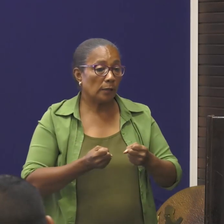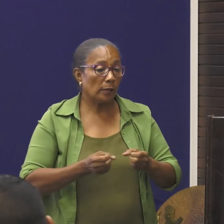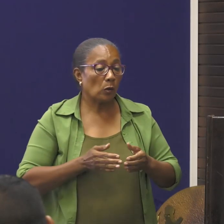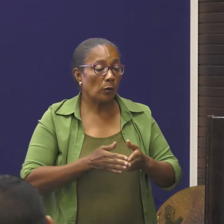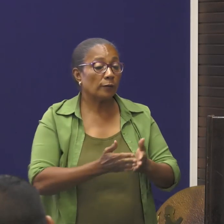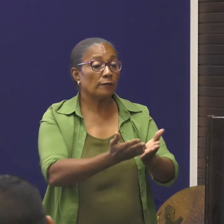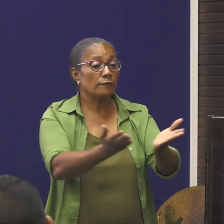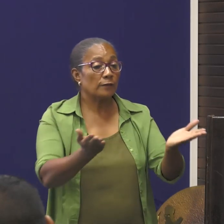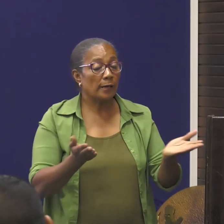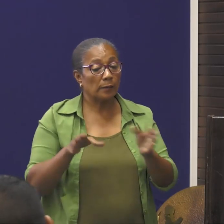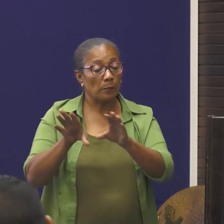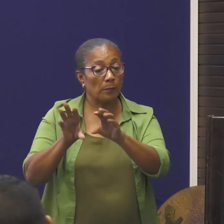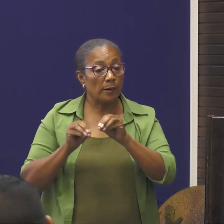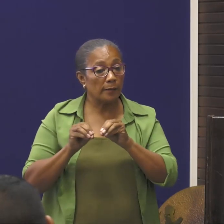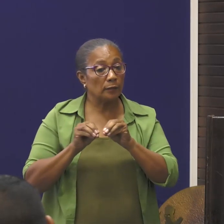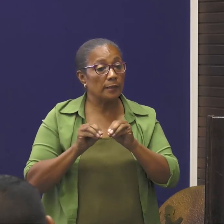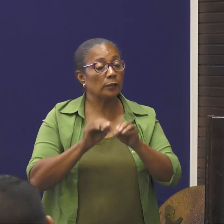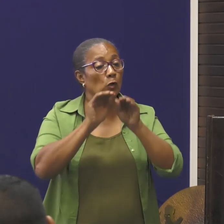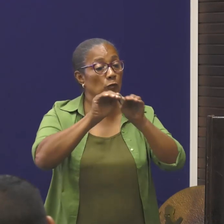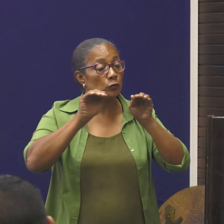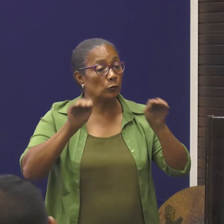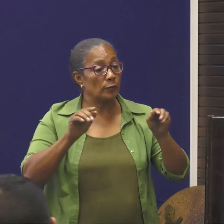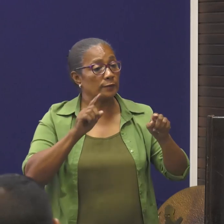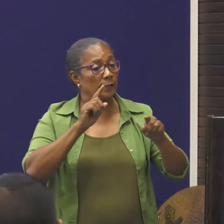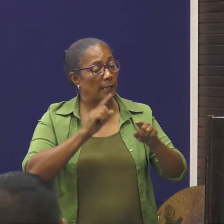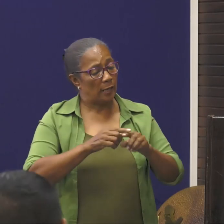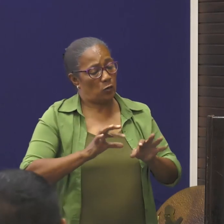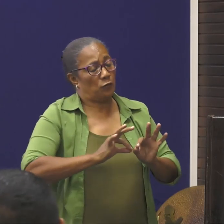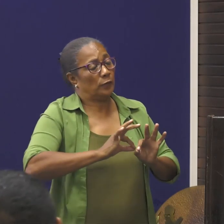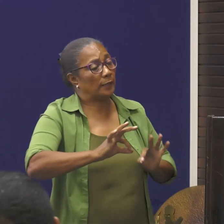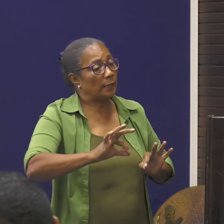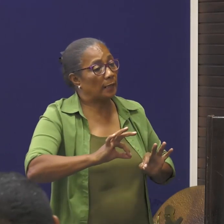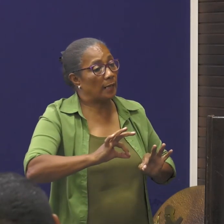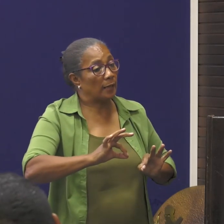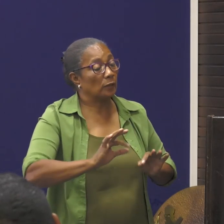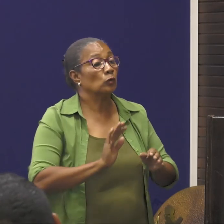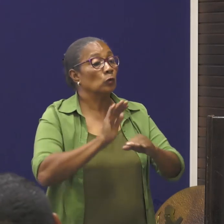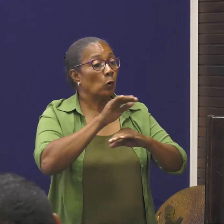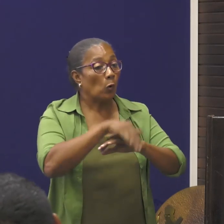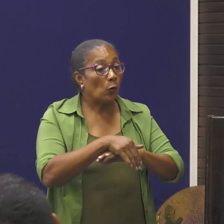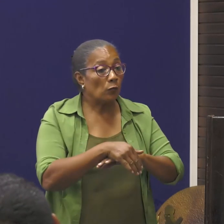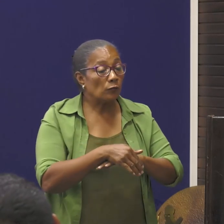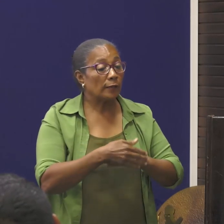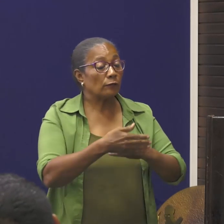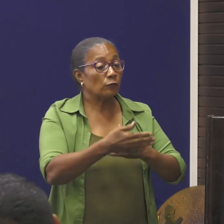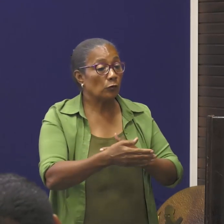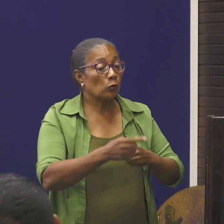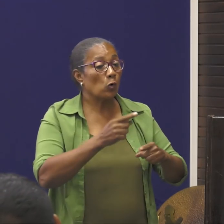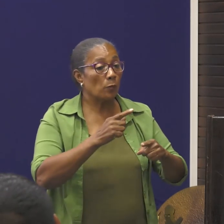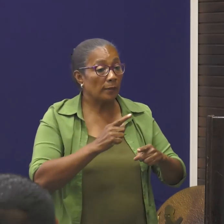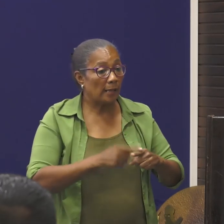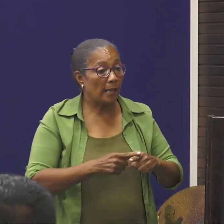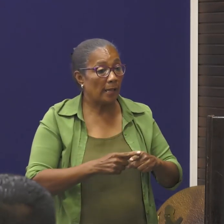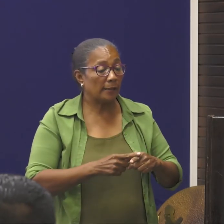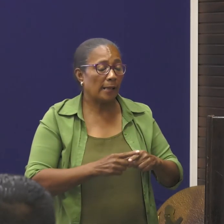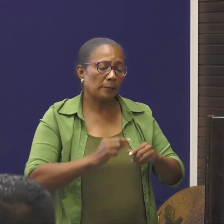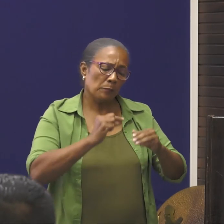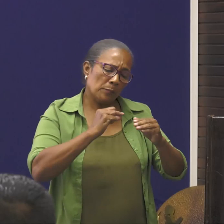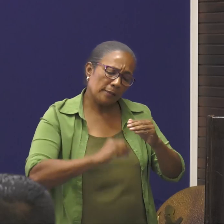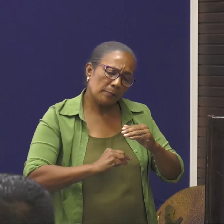maatregelen, instructies, en of richtlijnen, in zaken het voorkomen, en of het